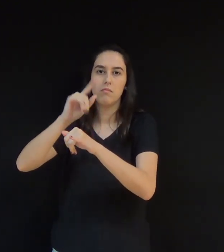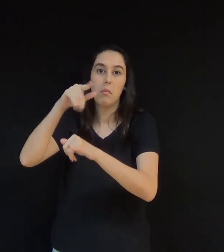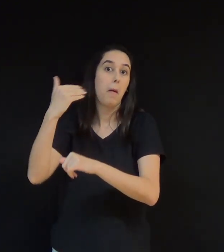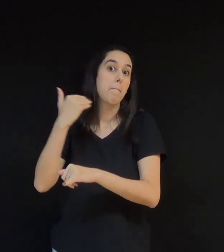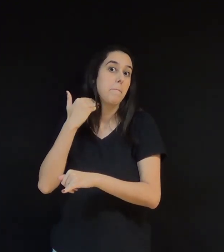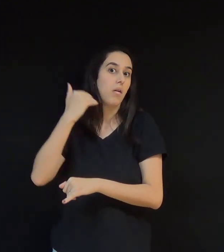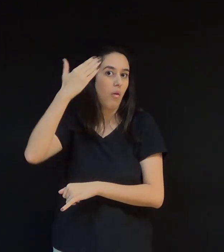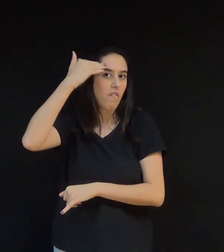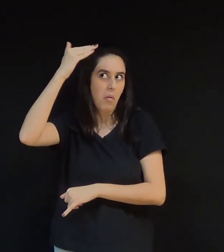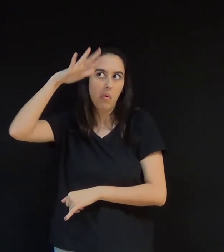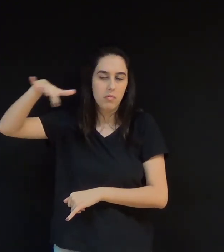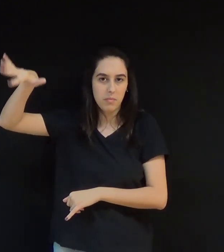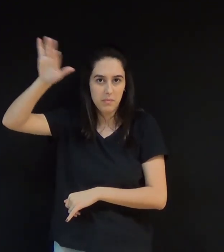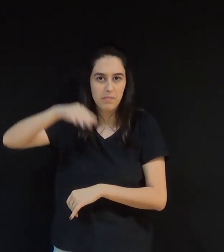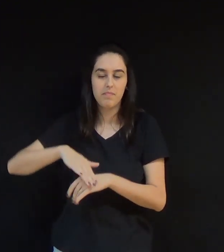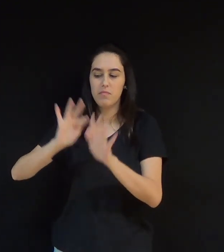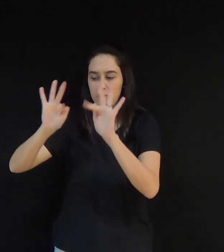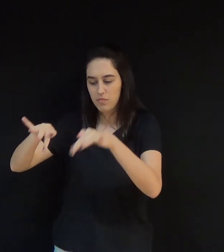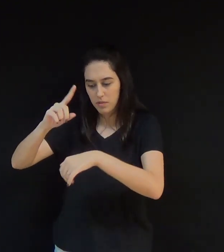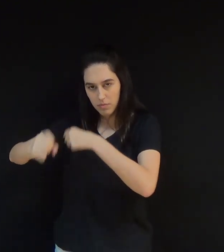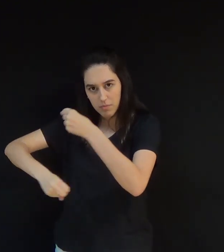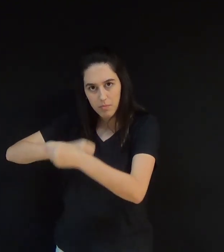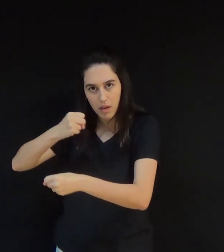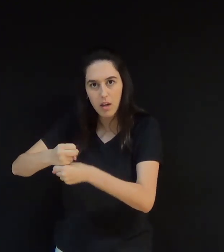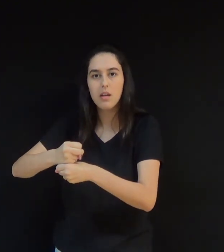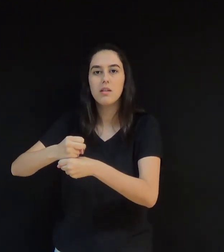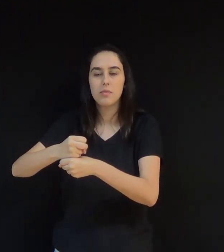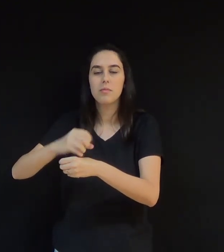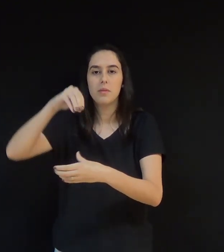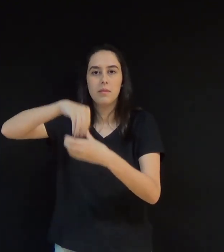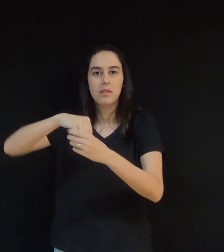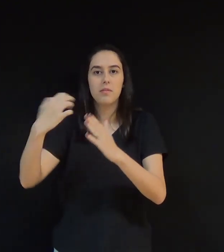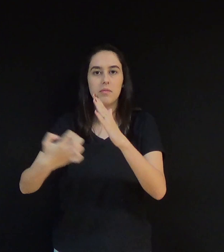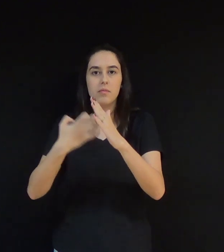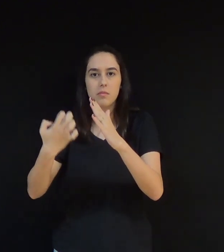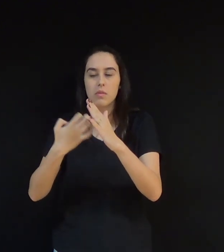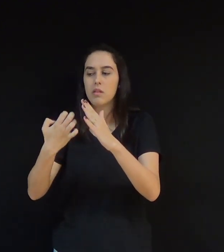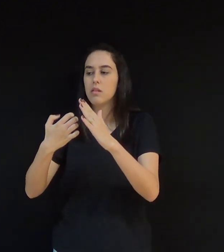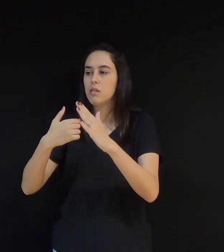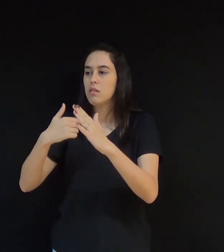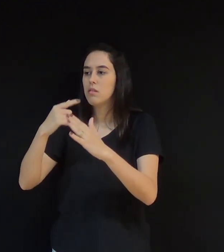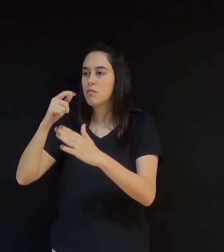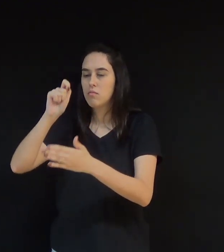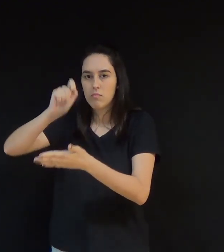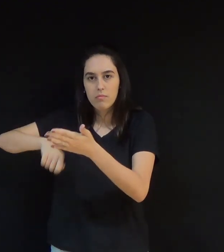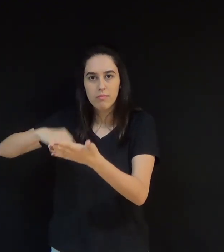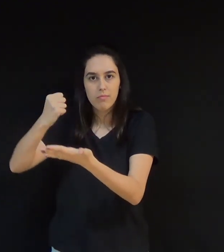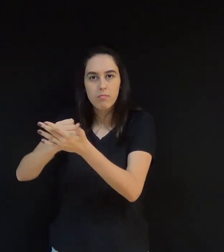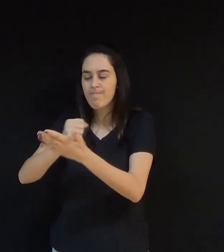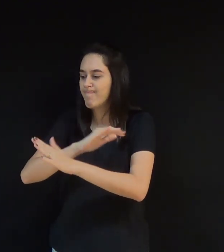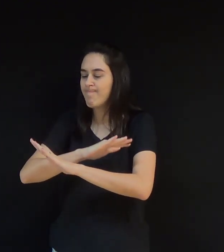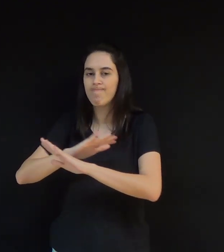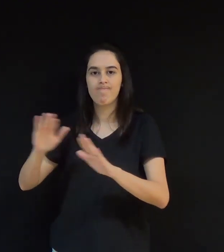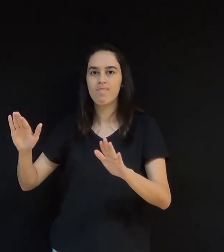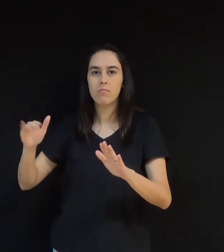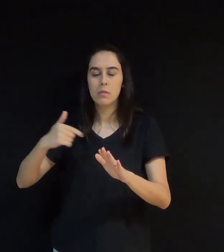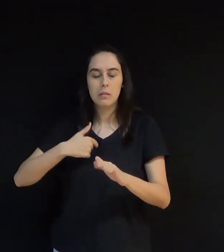bancos. Naquele final de ano, um dos maiores contratos da empresa não foi renovado, o que causou sérios problemas